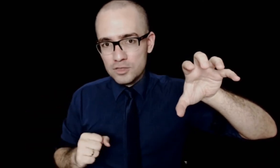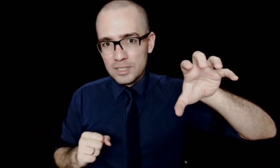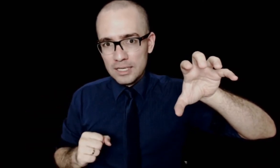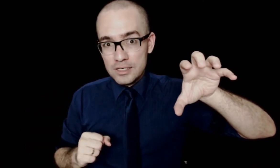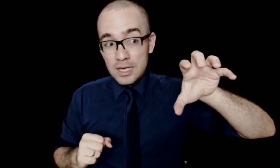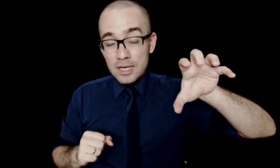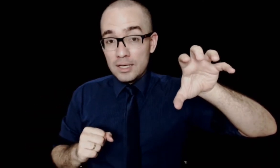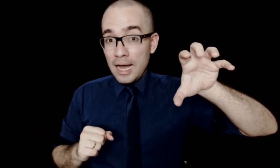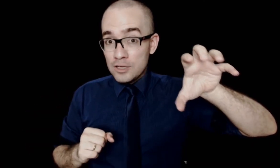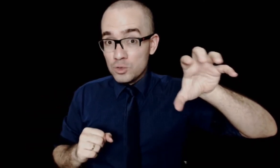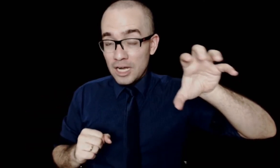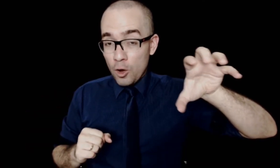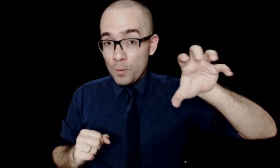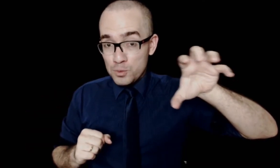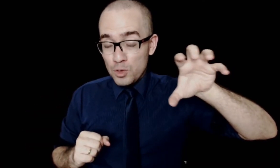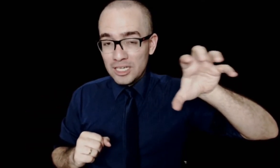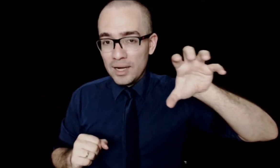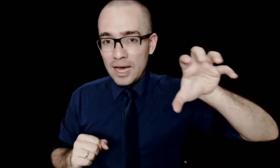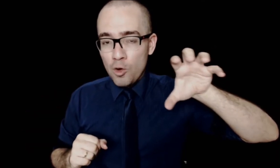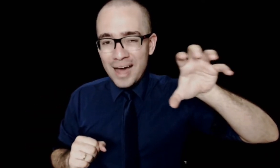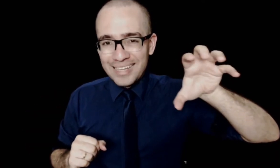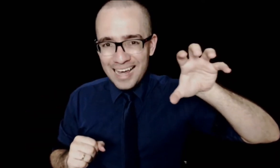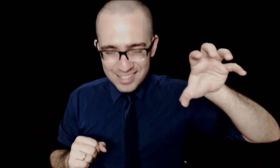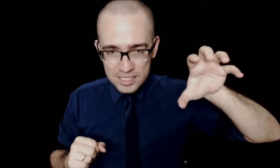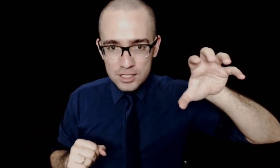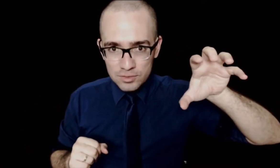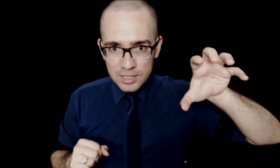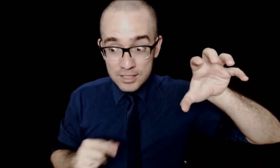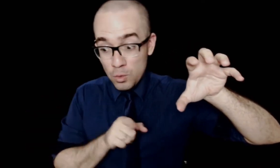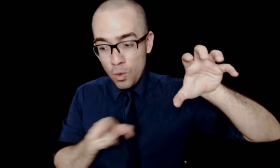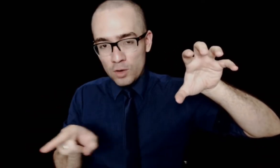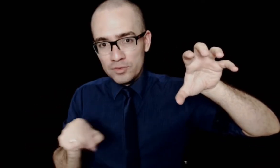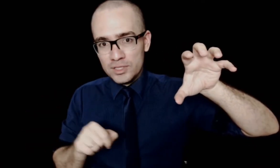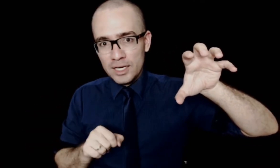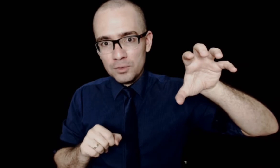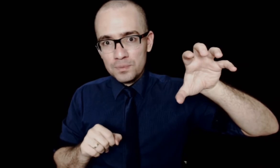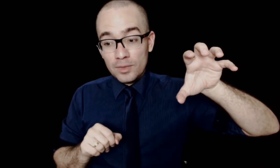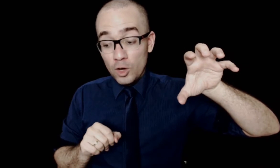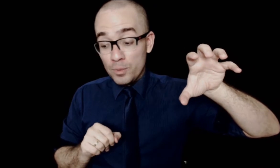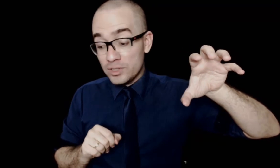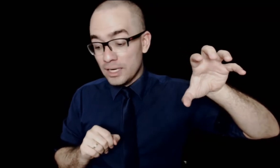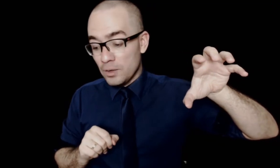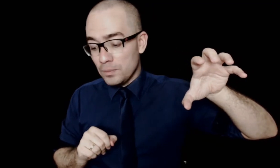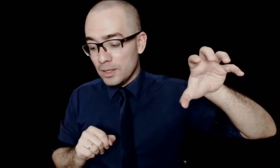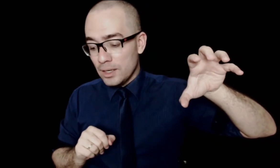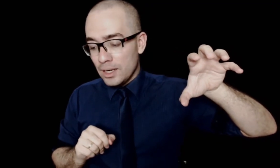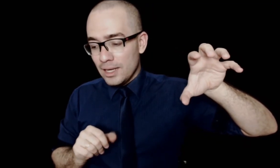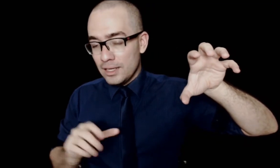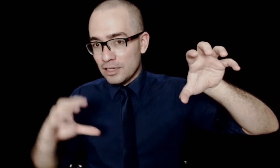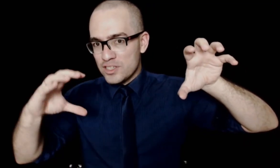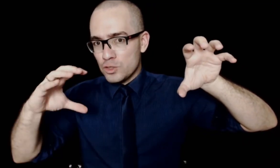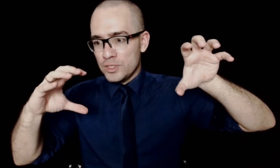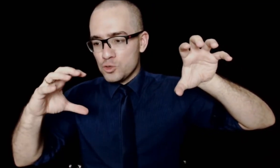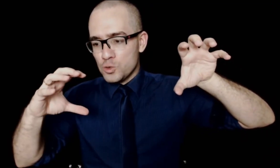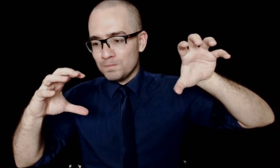atividades. Caso opte por trabalhar com análise das atividades, eu olho para a vida real. Eu olho para a vida real, ele está fazendo isso.